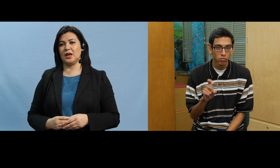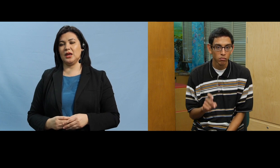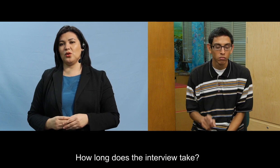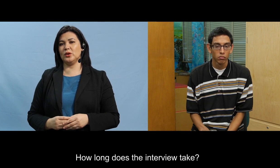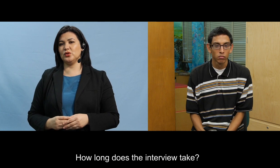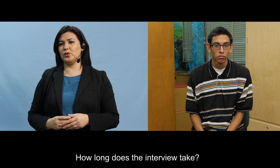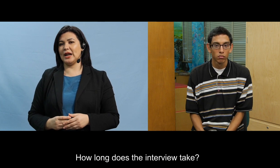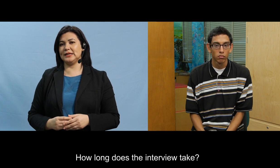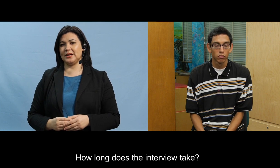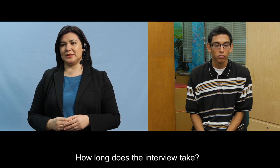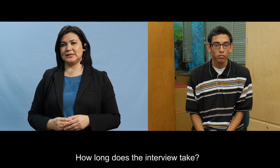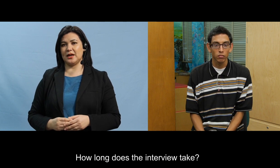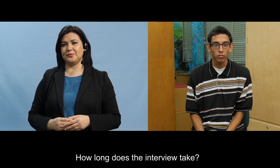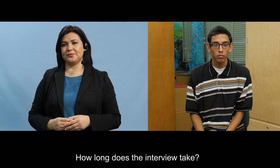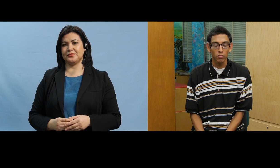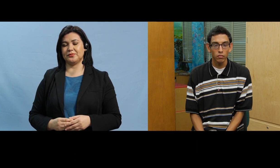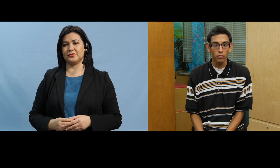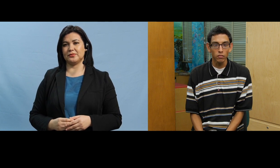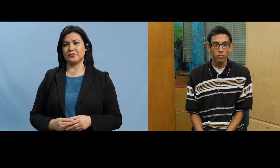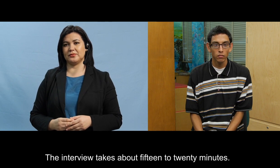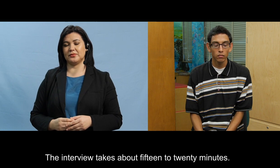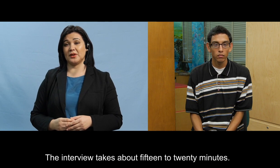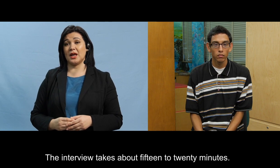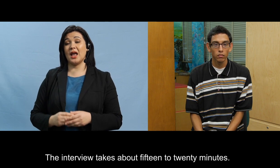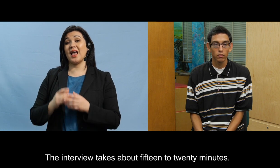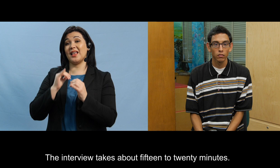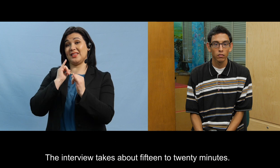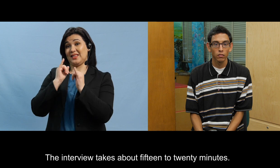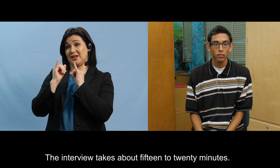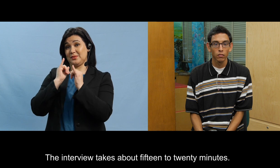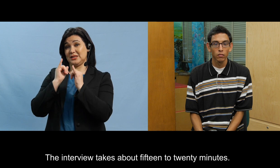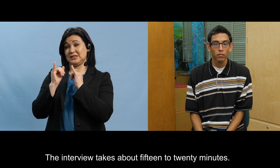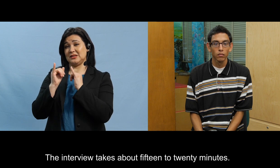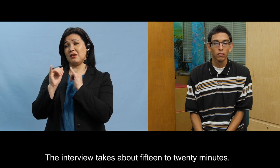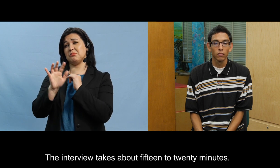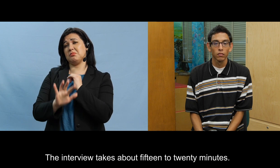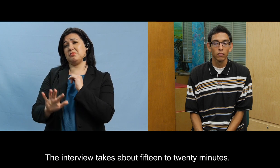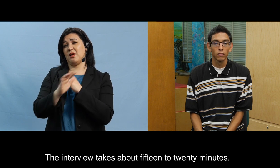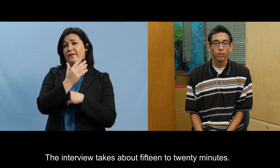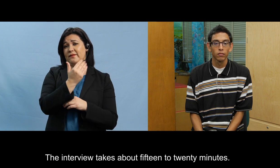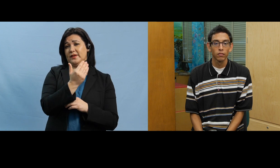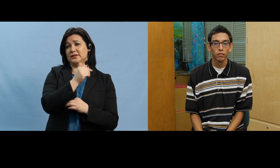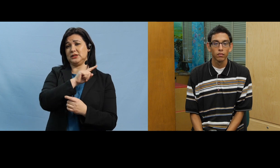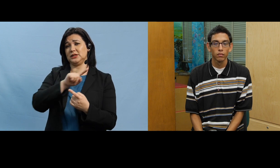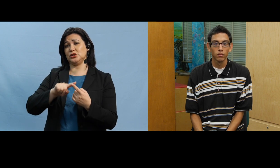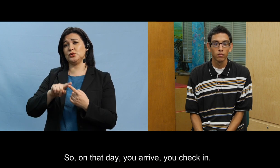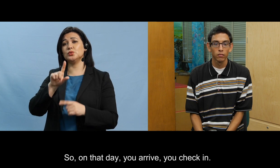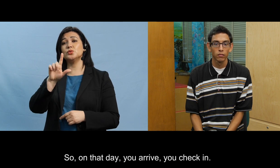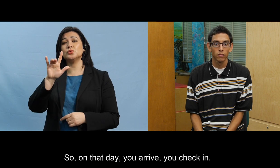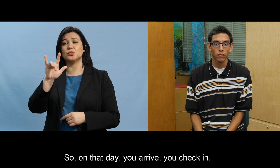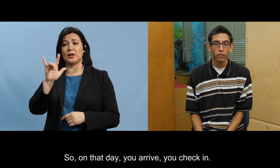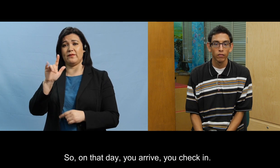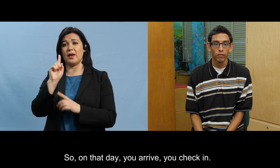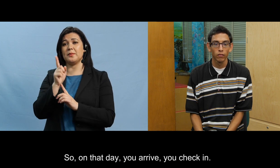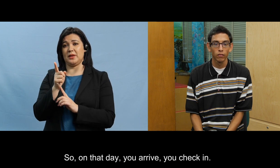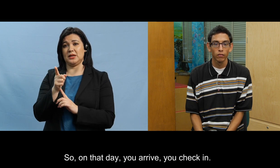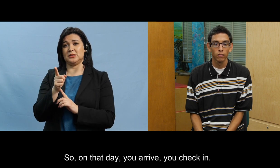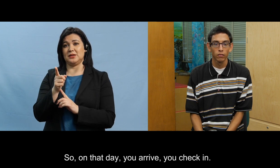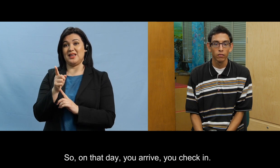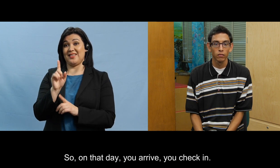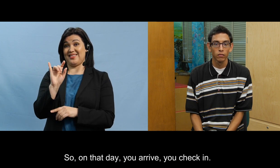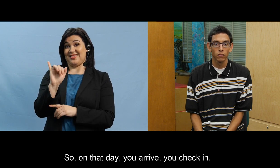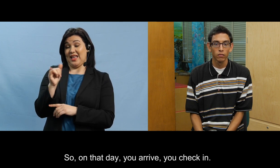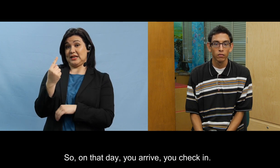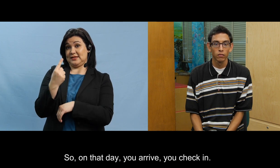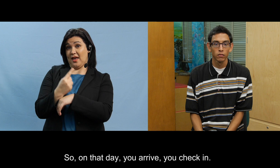y cuánto dura la entrevista la entrevista dura alrededor de 15 a 25 minutos entonces este día